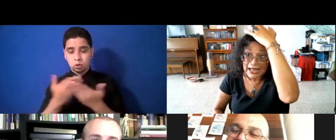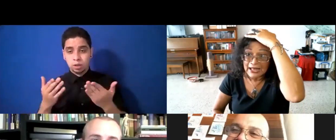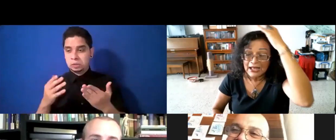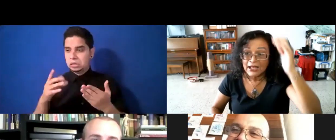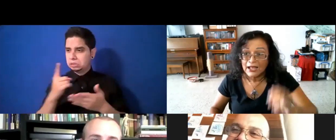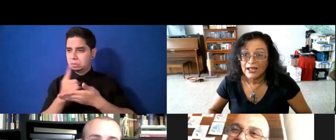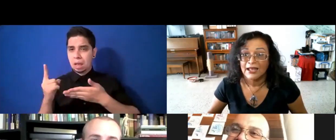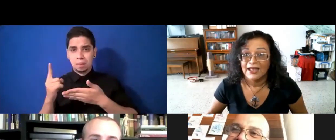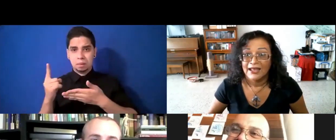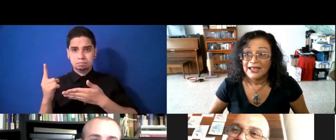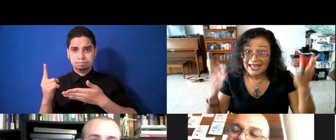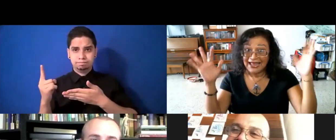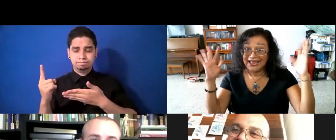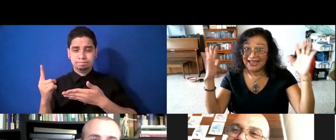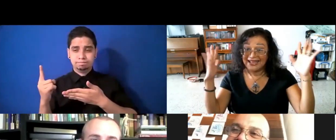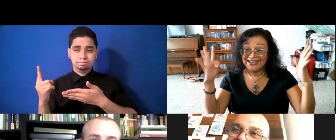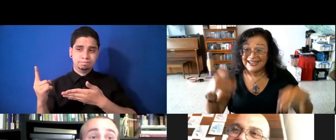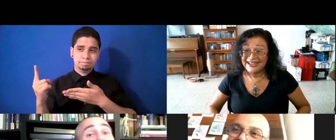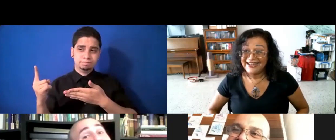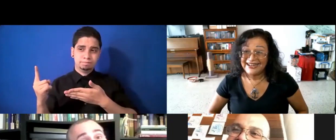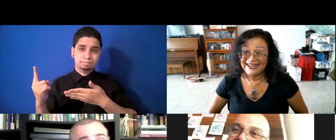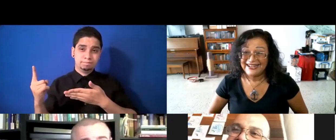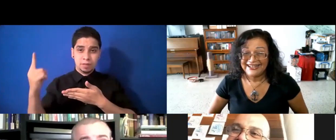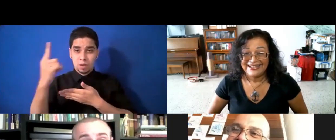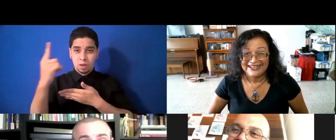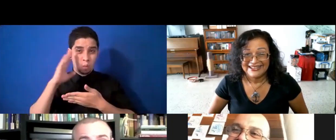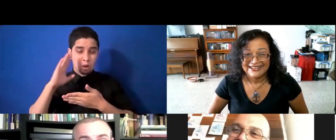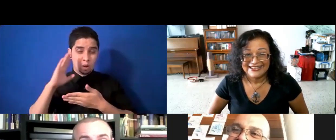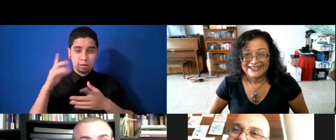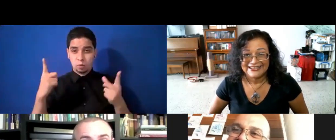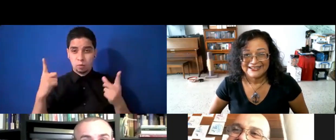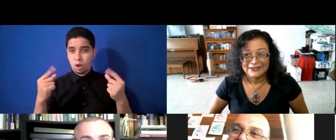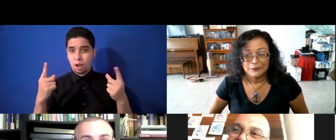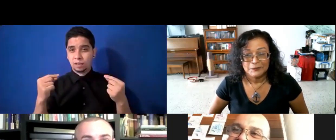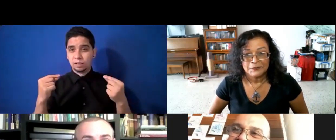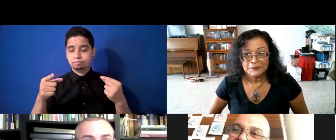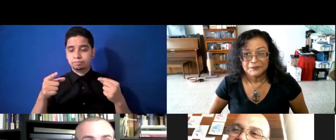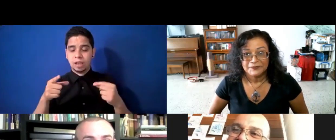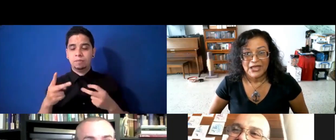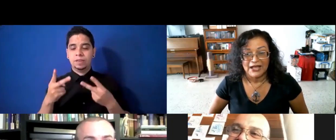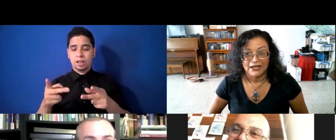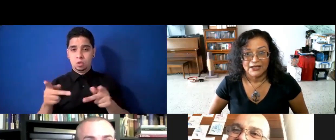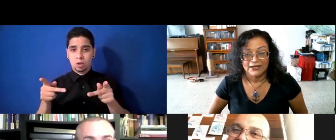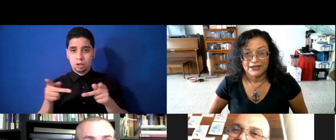visitar distintos residenciales públicos, haciendo con títeres. Hicimos un proyecto bien bonito que es sobre